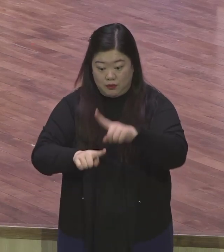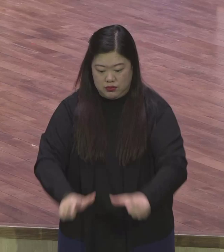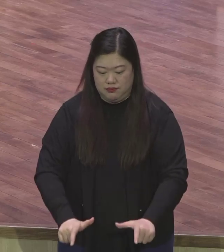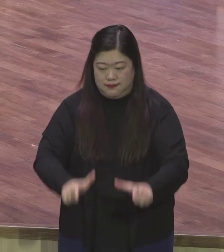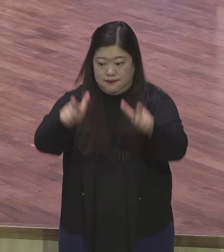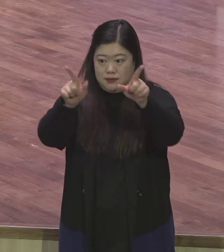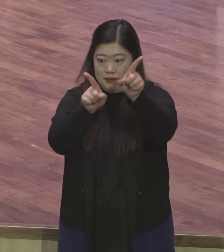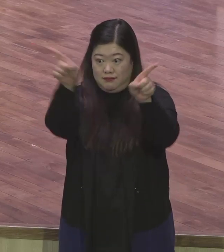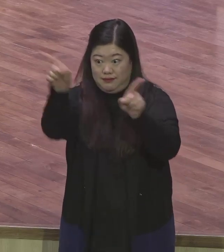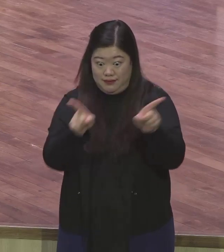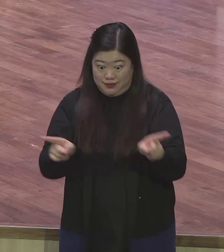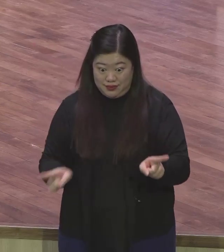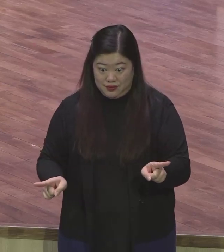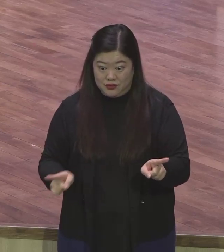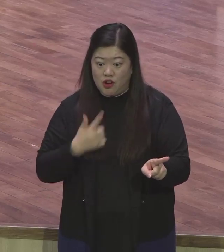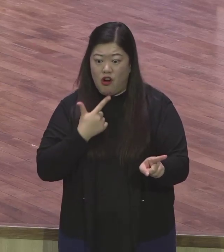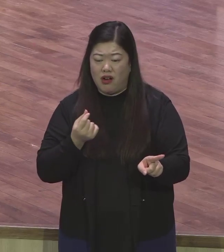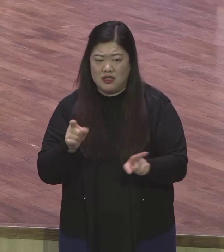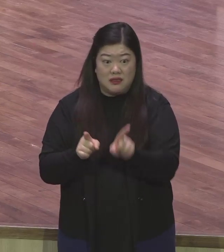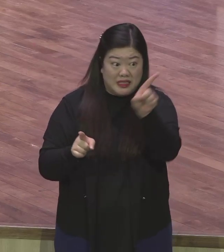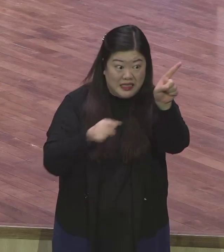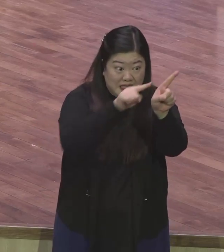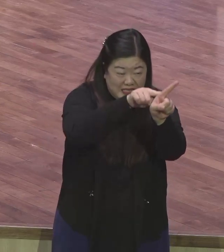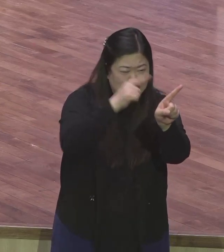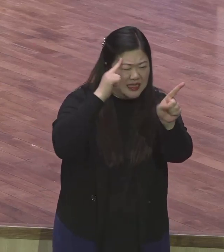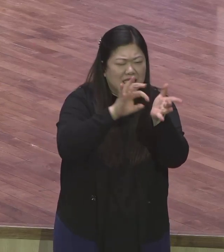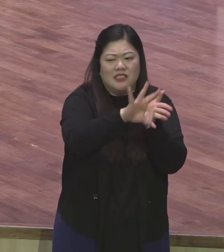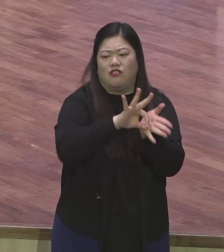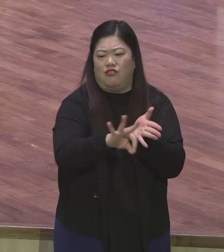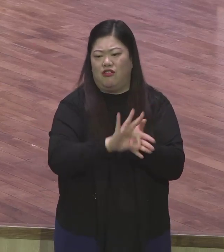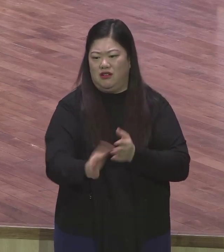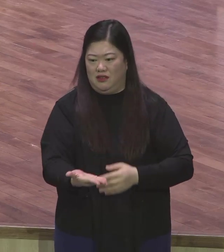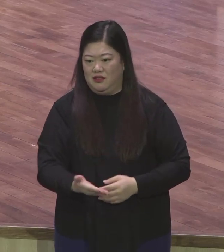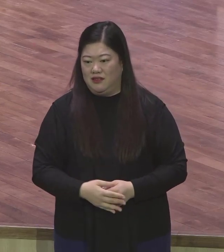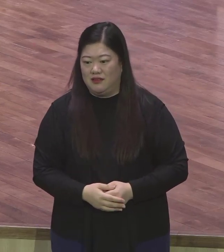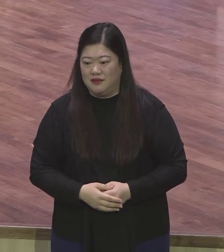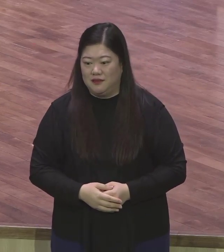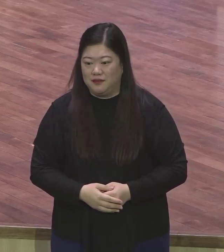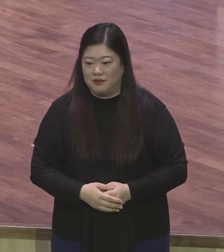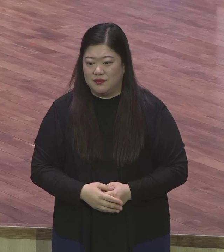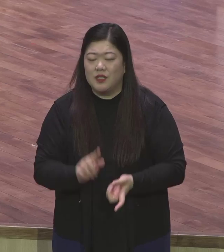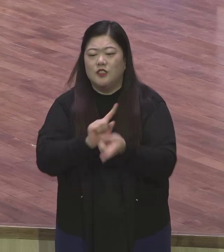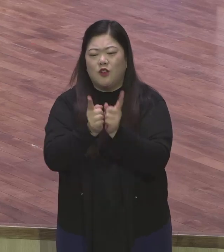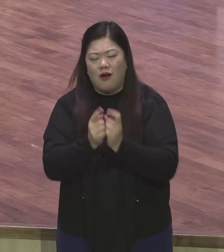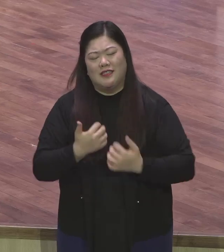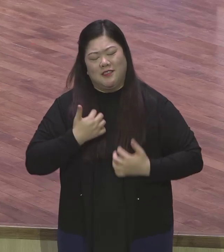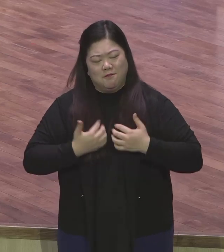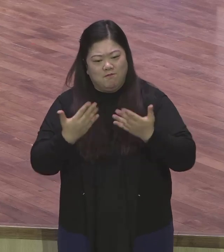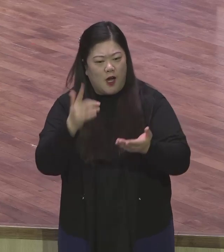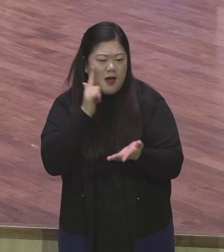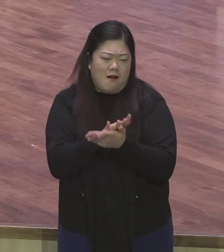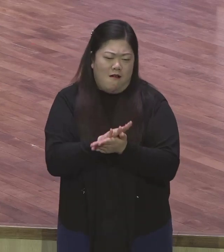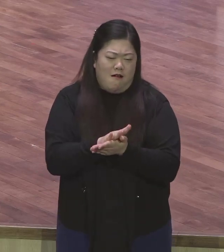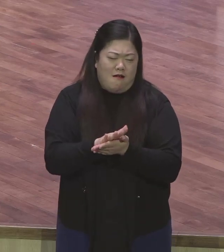영원계의 모든 성도들 서로에게 참 기뻄이 되는 그런 존재가 되시기 바랍니다 사람들이 쳐다볼 때